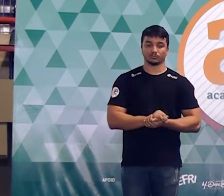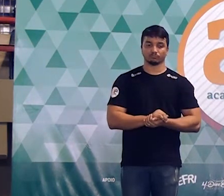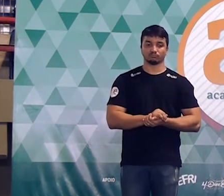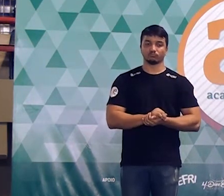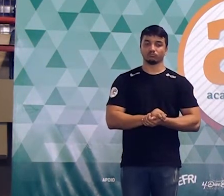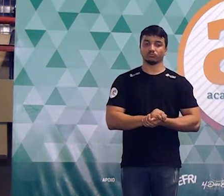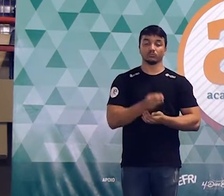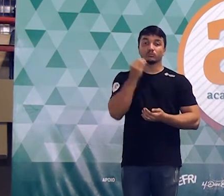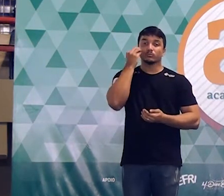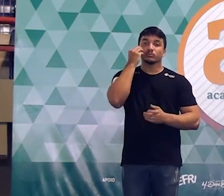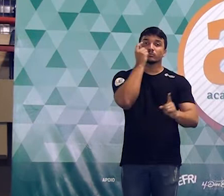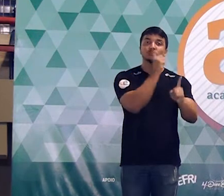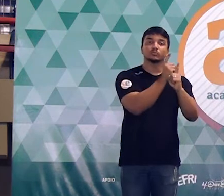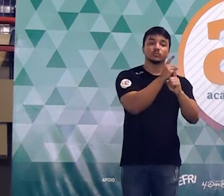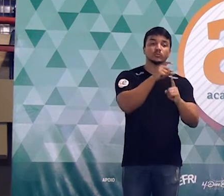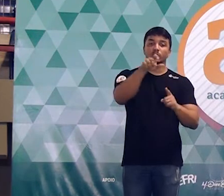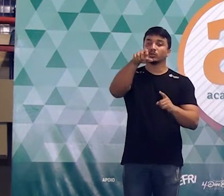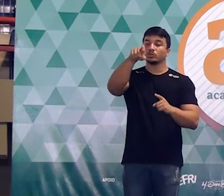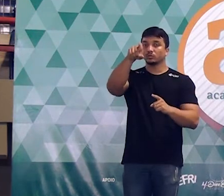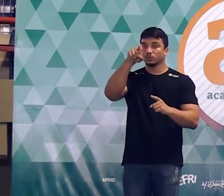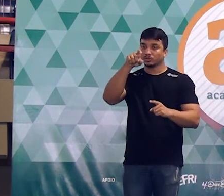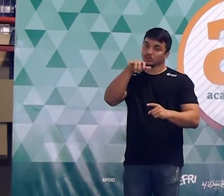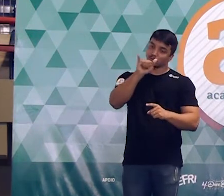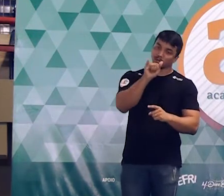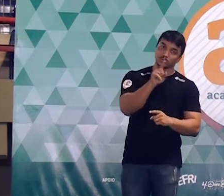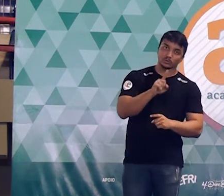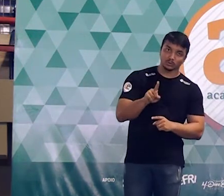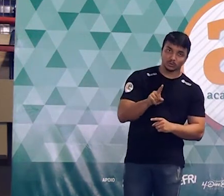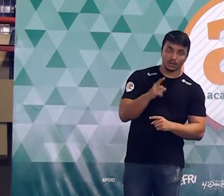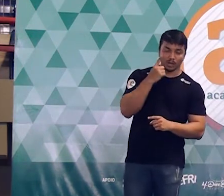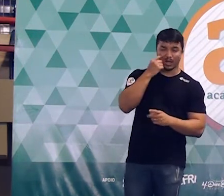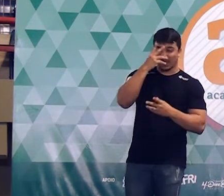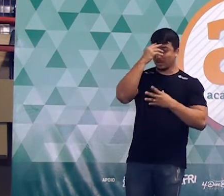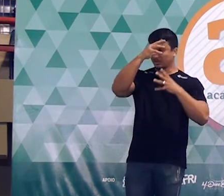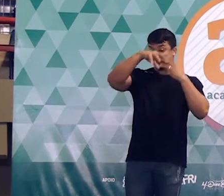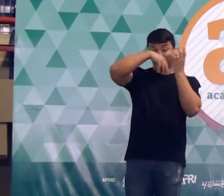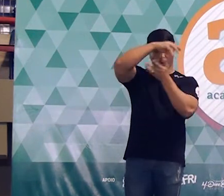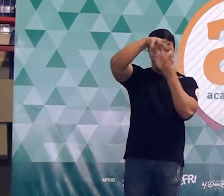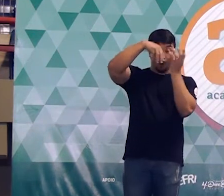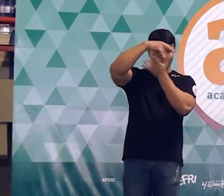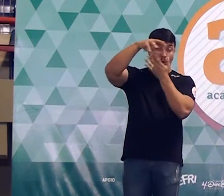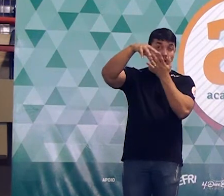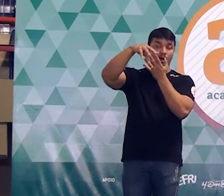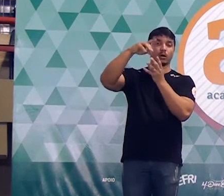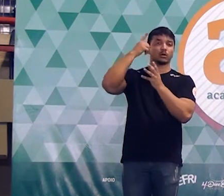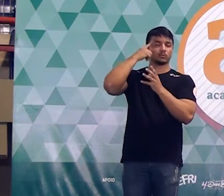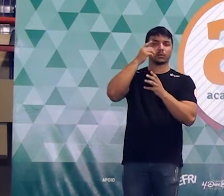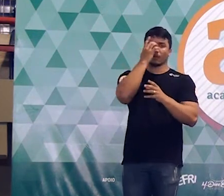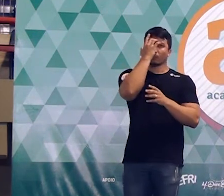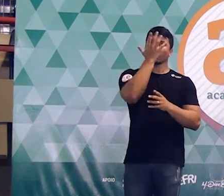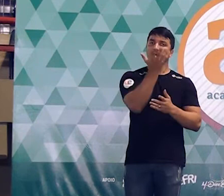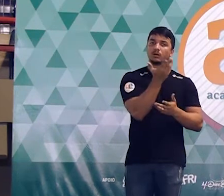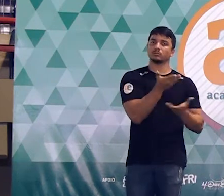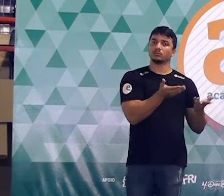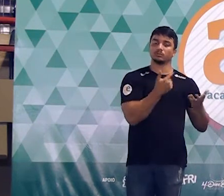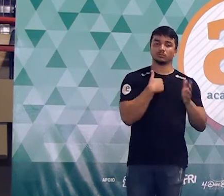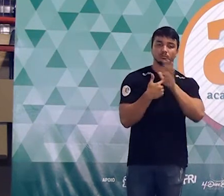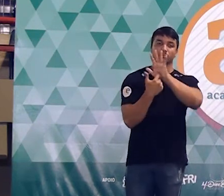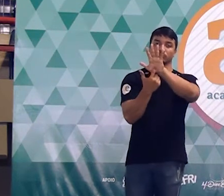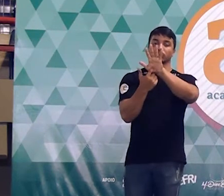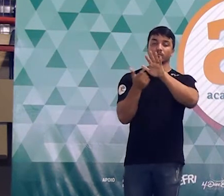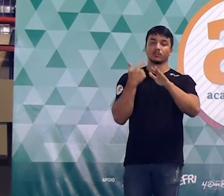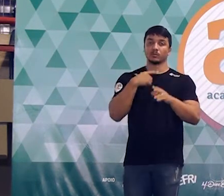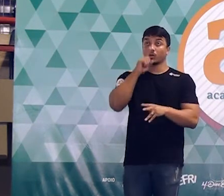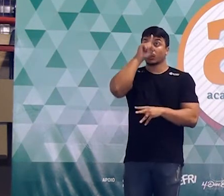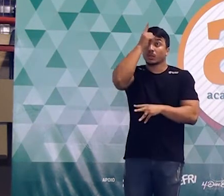vamos tentar determinar o valor do x, do y e do z Alexandre, eu me enrolo todo com esse negócio de sistema pessoal, esse aqui é fácil uma ideia